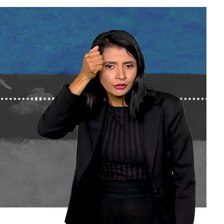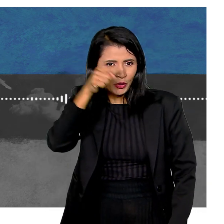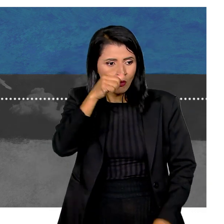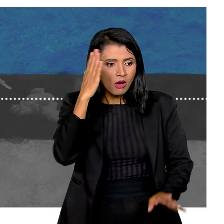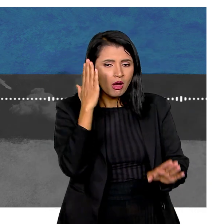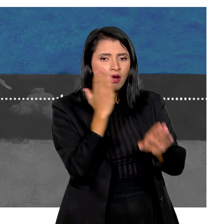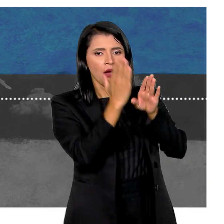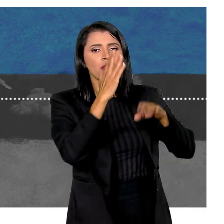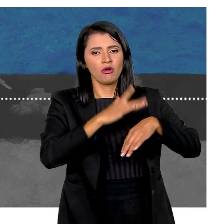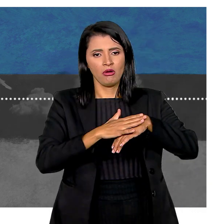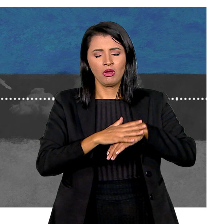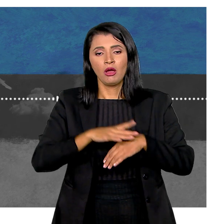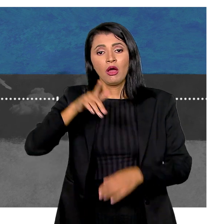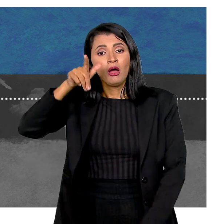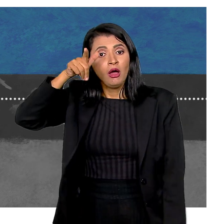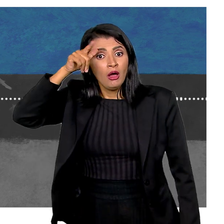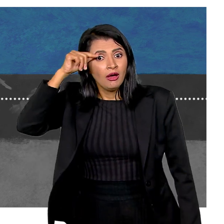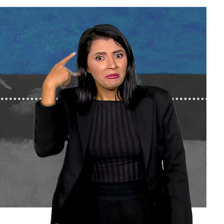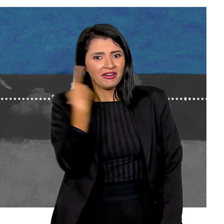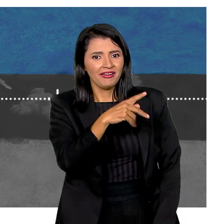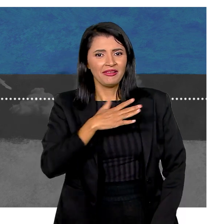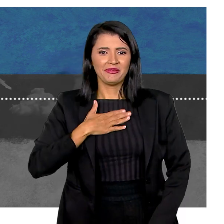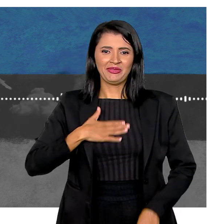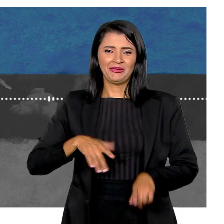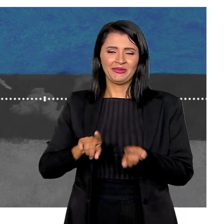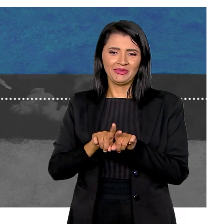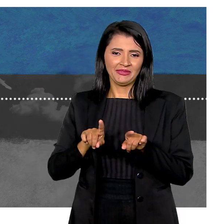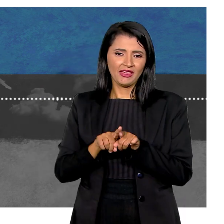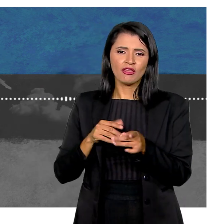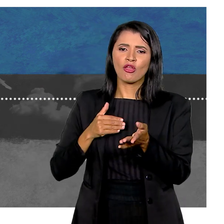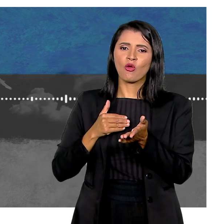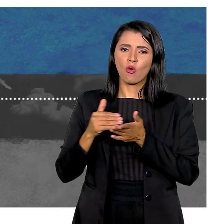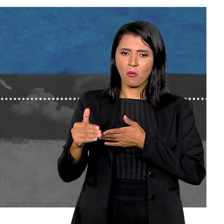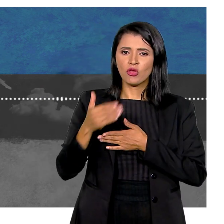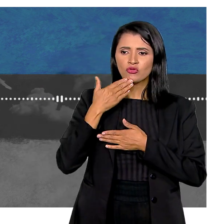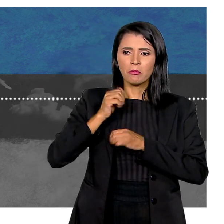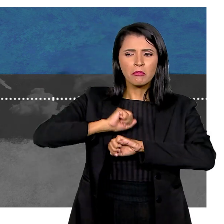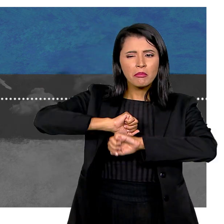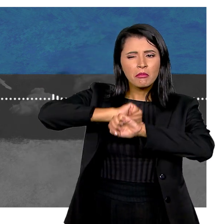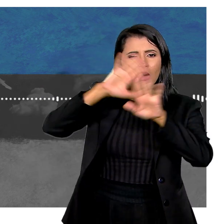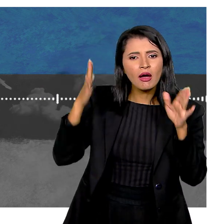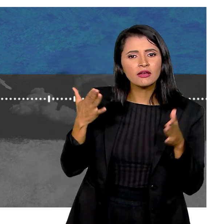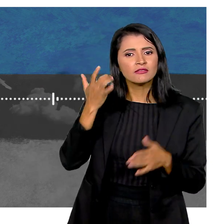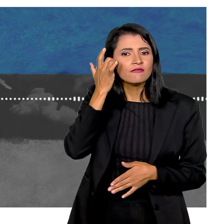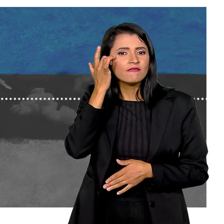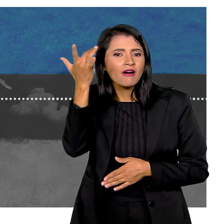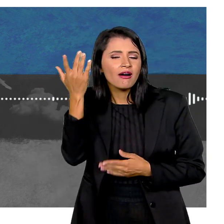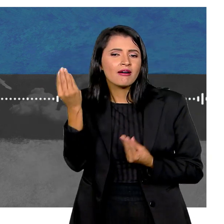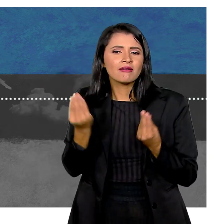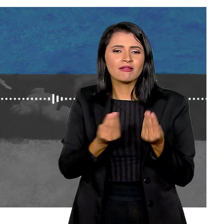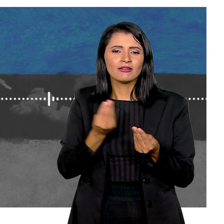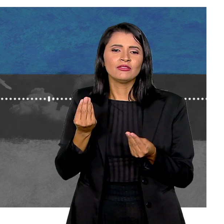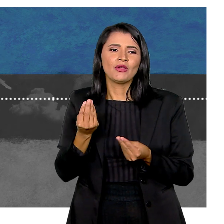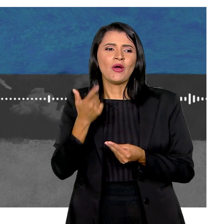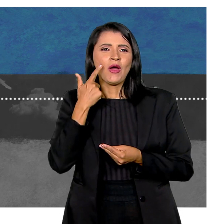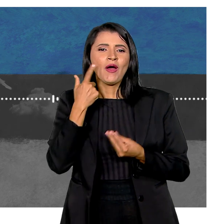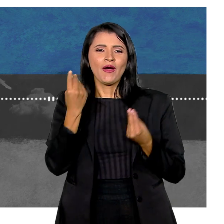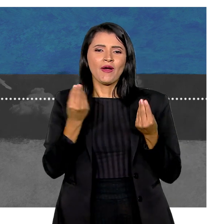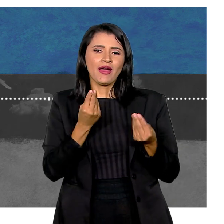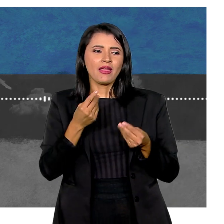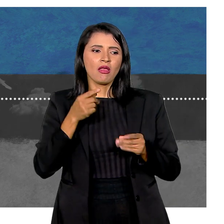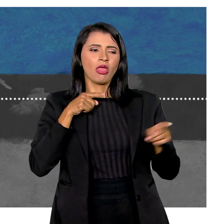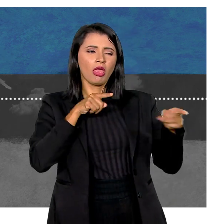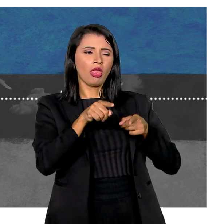Quando teve o diagnóstico Foi um alívio gigante Para ele e para mim E tudo começou a ficar mais claro E mais fácil E